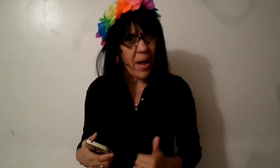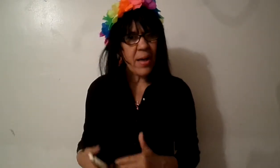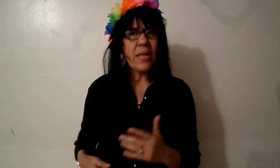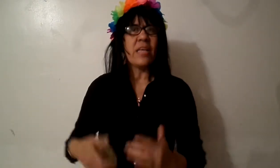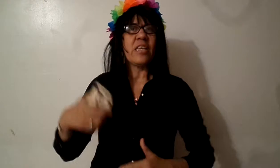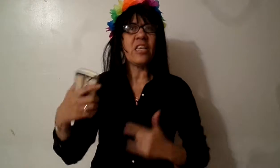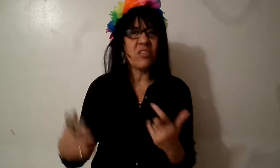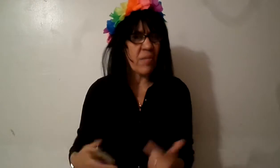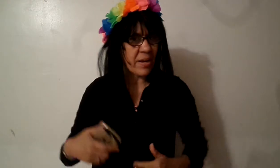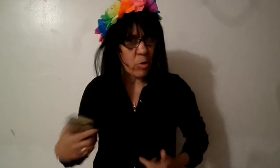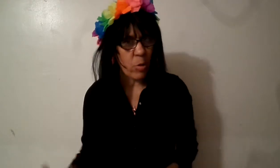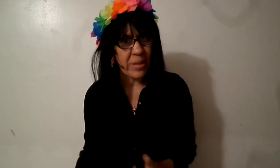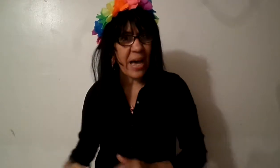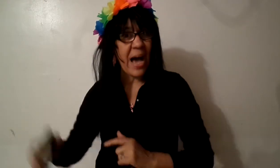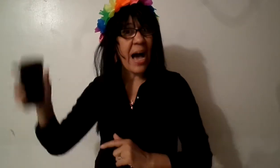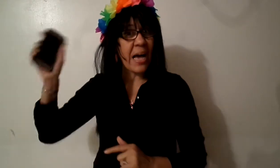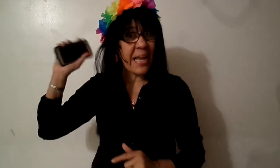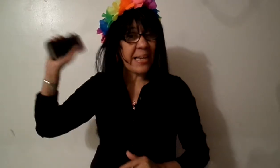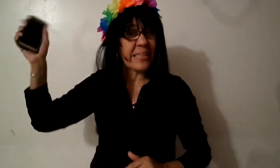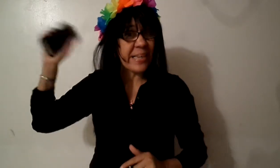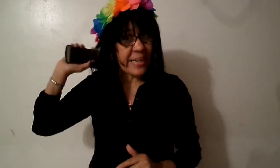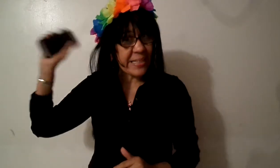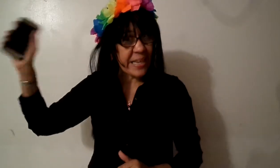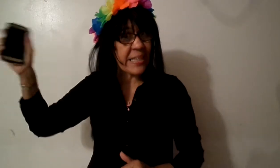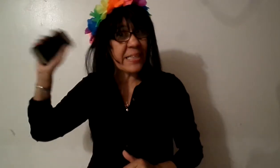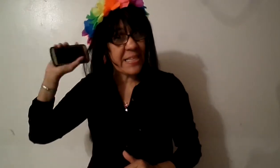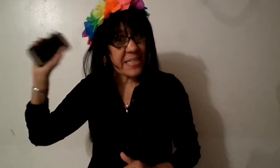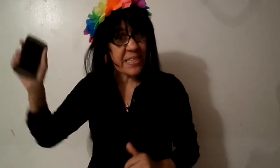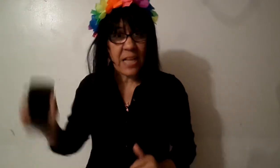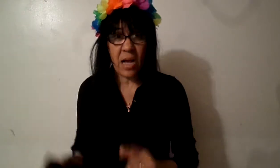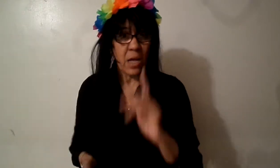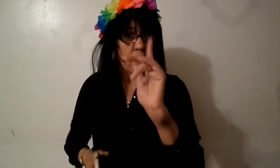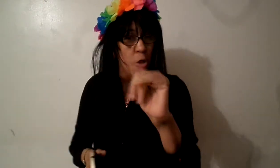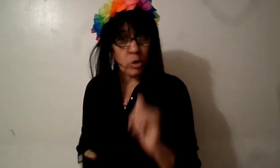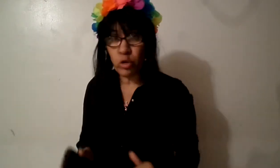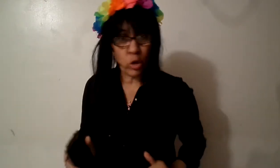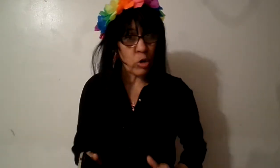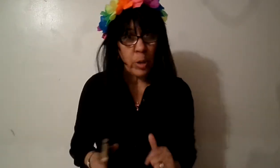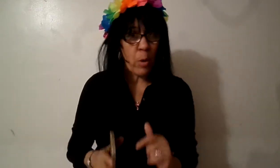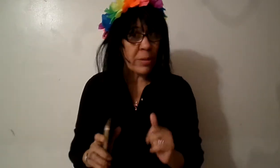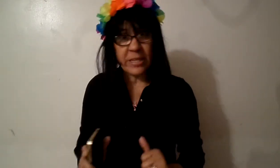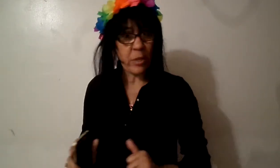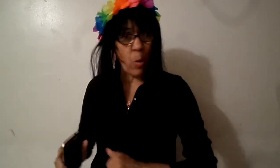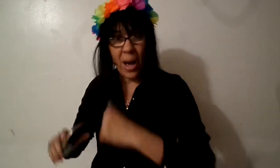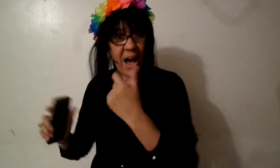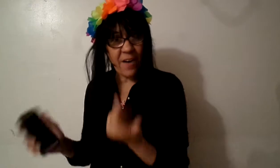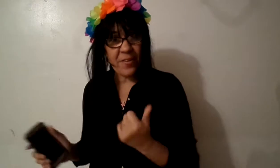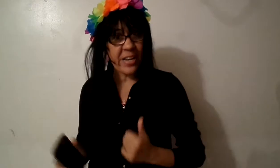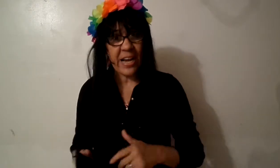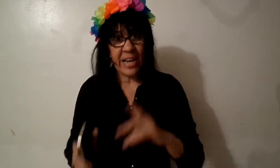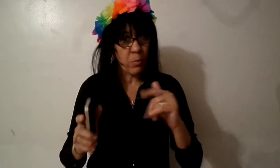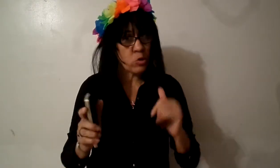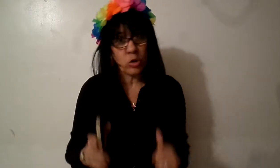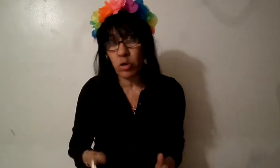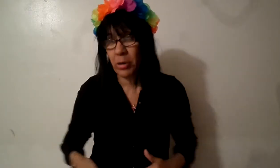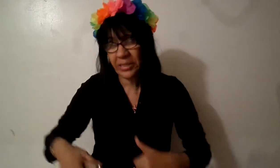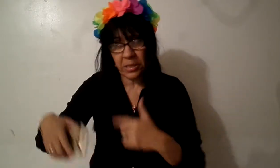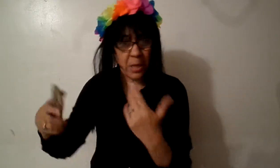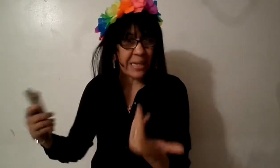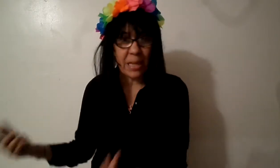y llevarle comida a la gente que tiene necesidad yo no te veo aquí yendo para África que hay muchos niños que tienen que están